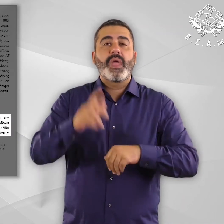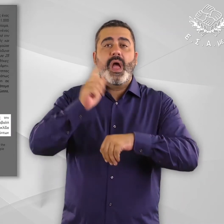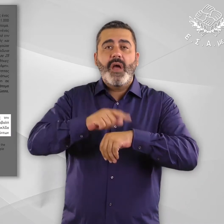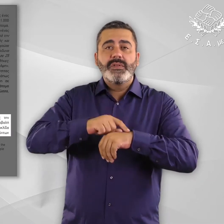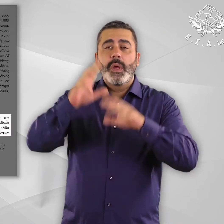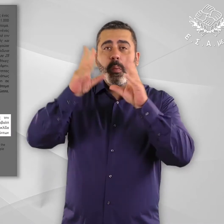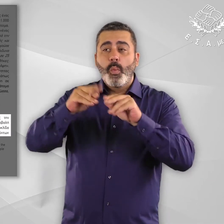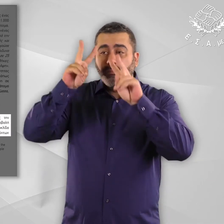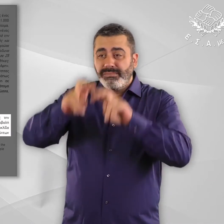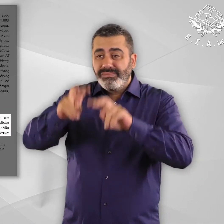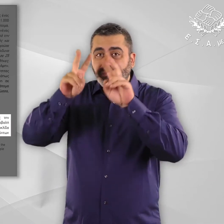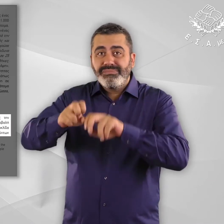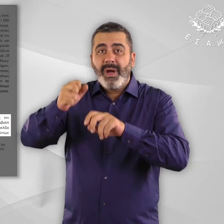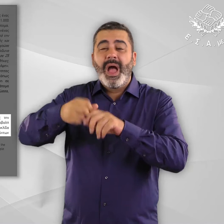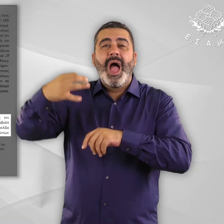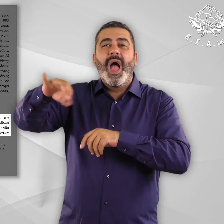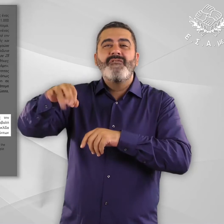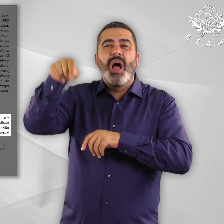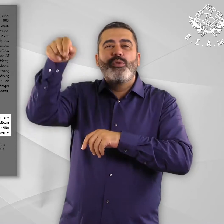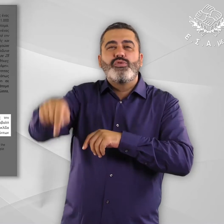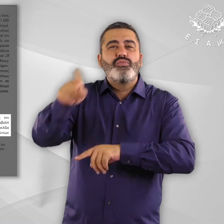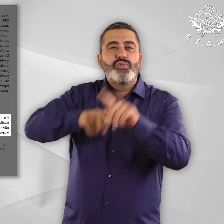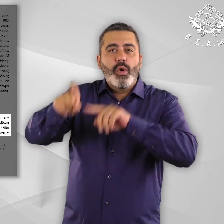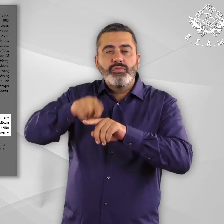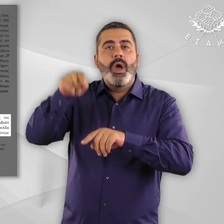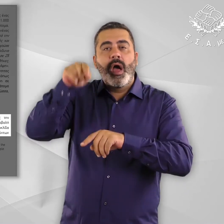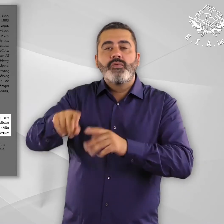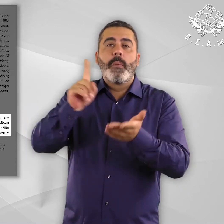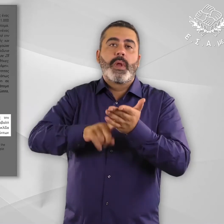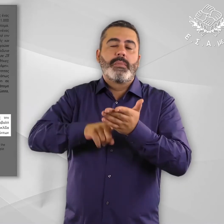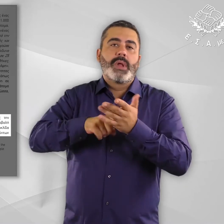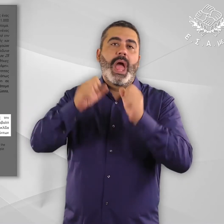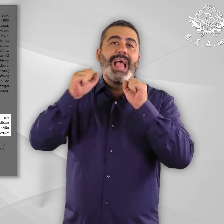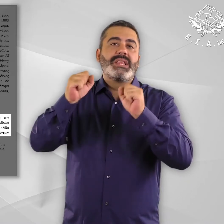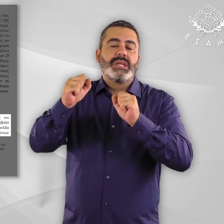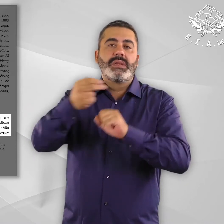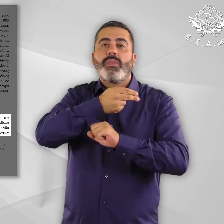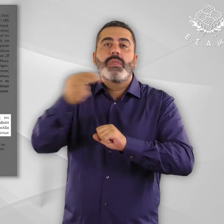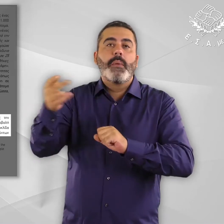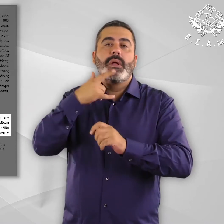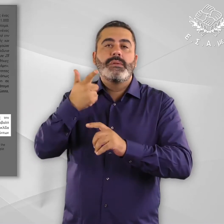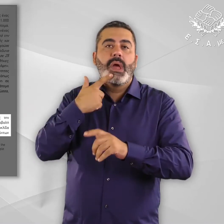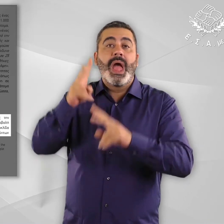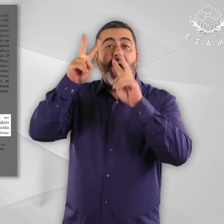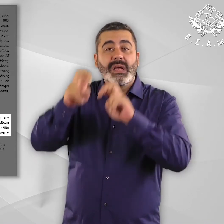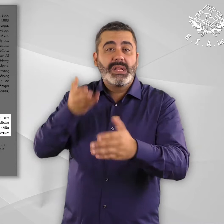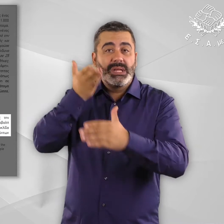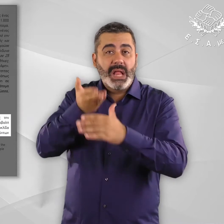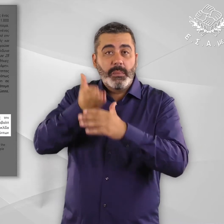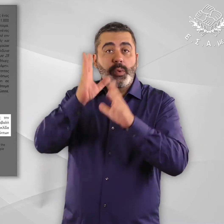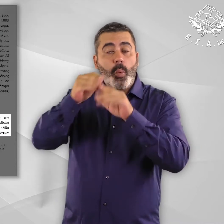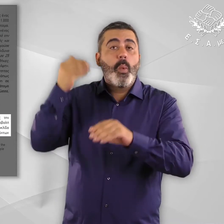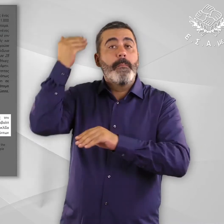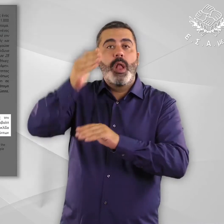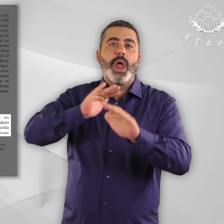της ευαλωτότητας επιφέρει πρωτίστως την ενεργοποίηση διαδικαστικών εγγύσεων σχετικά με την υποβολή και την εξέταση των ειτημάτων